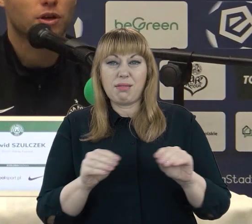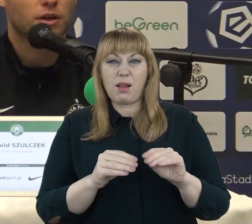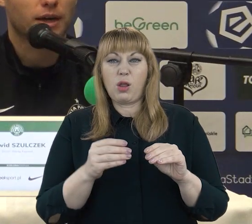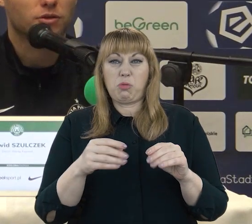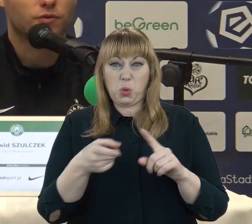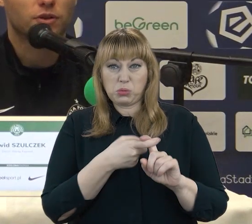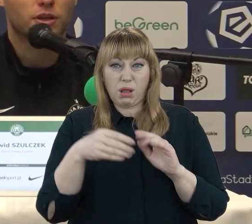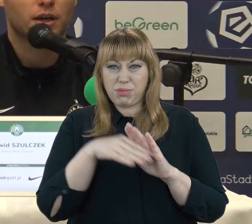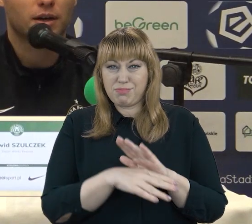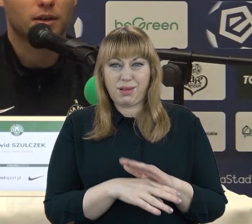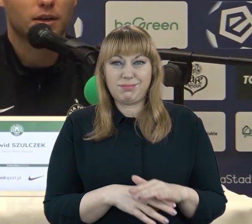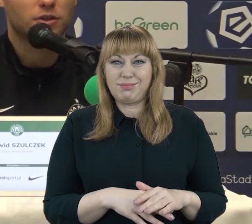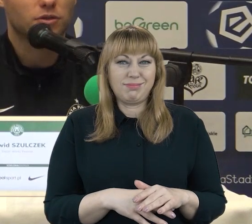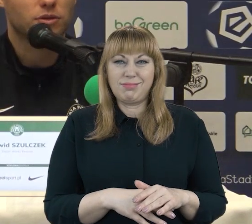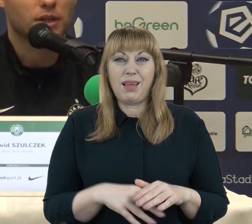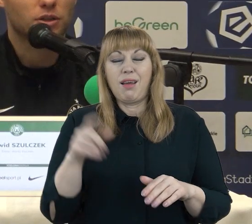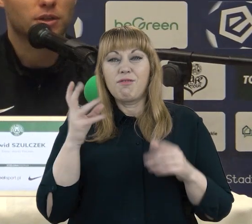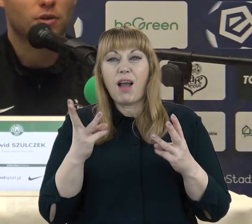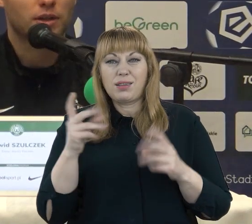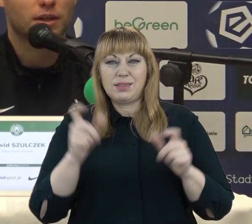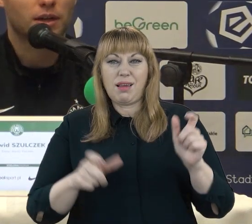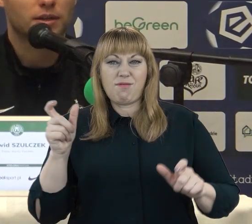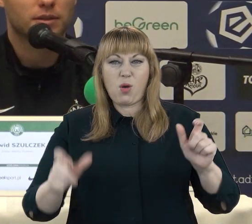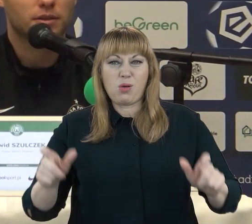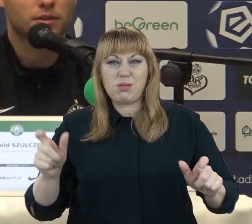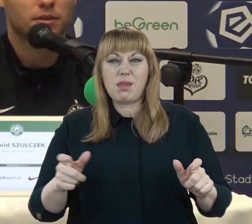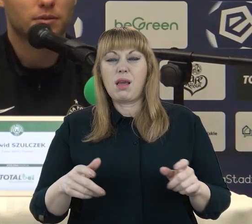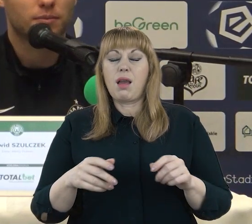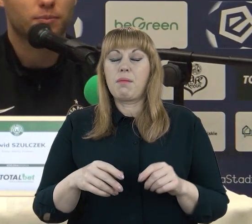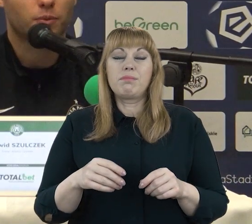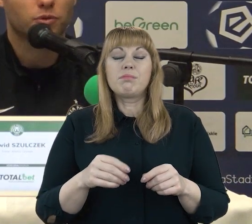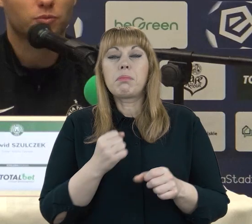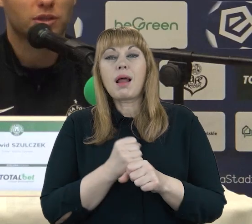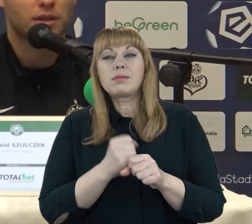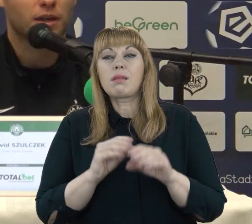jakie są wyniki, a często jest tak, że ta rola trenera jest po prostu przeceniana.